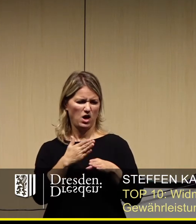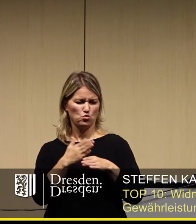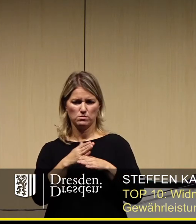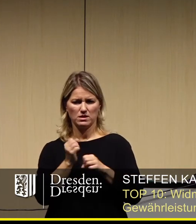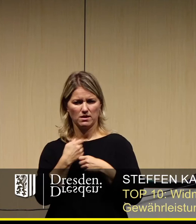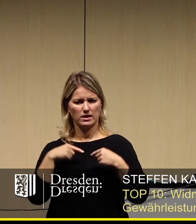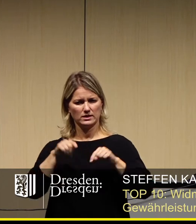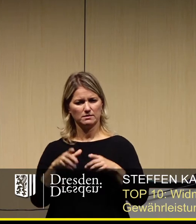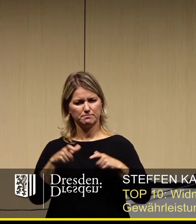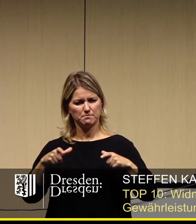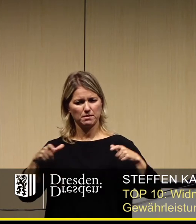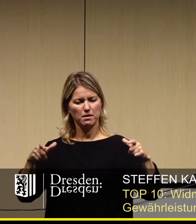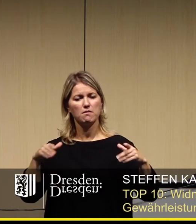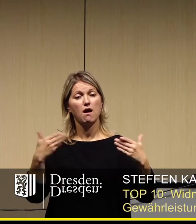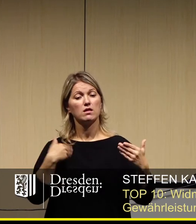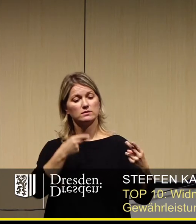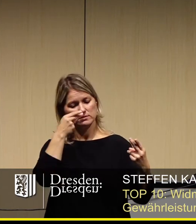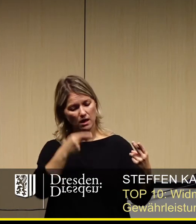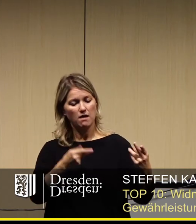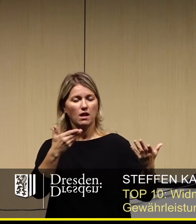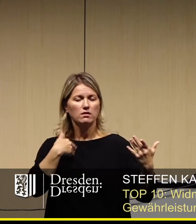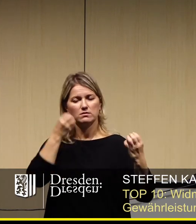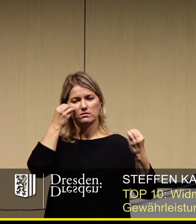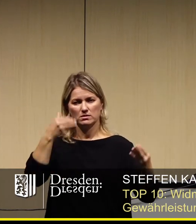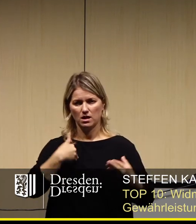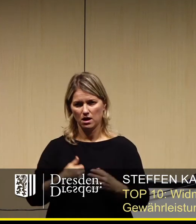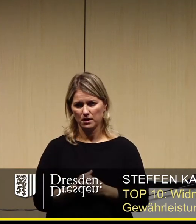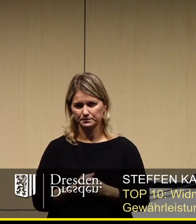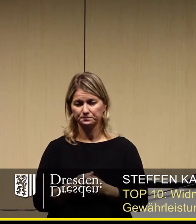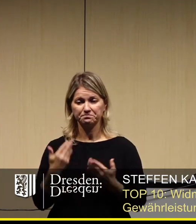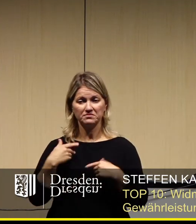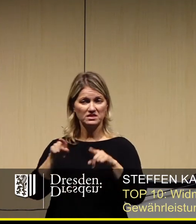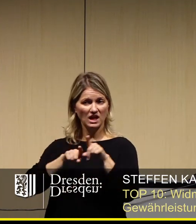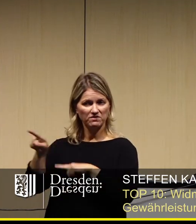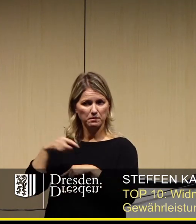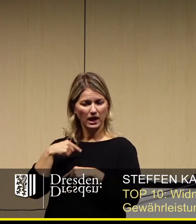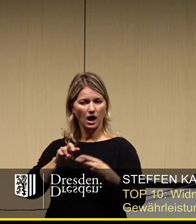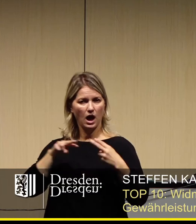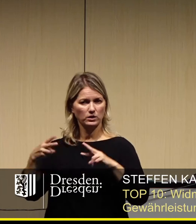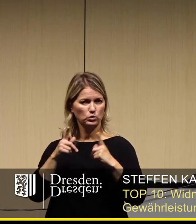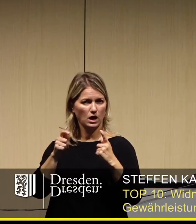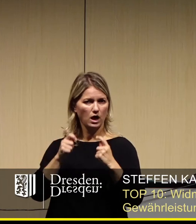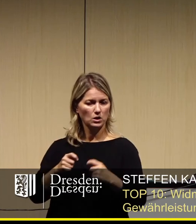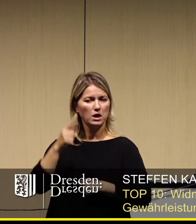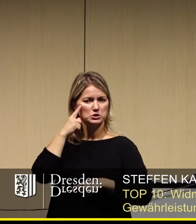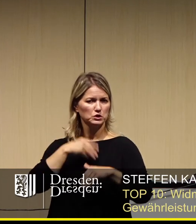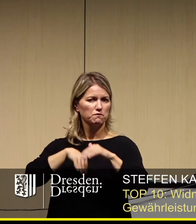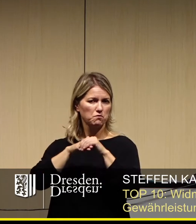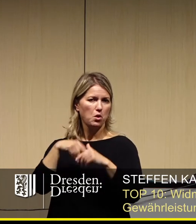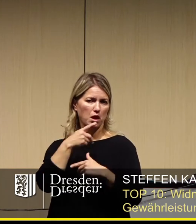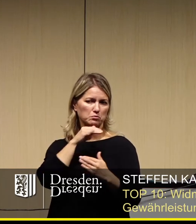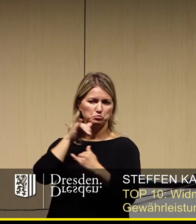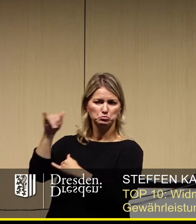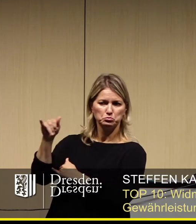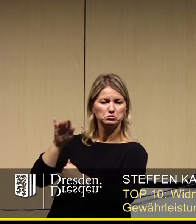damit wir uns davon ein Bild machen können. Der Änderungsantrag der FDP ist, denke ich, sinnvoll. Dem soll man zustimmen. Es ist